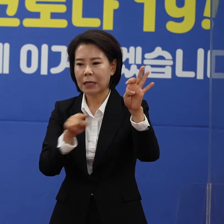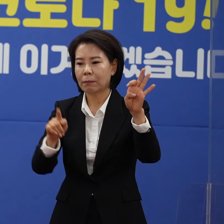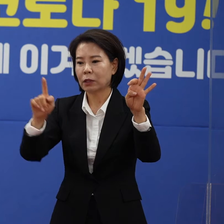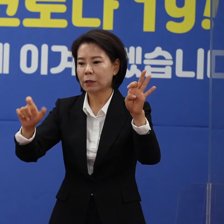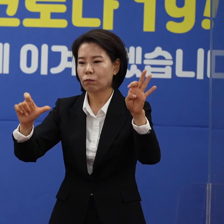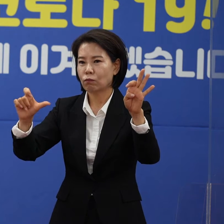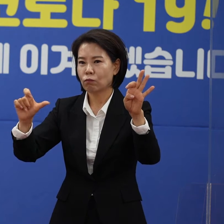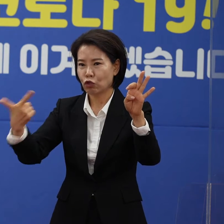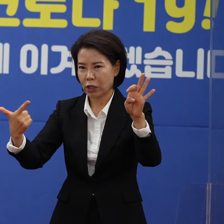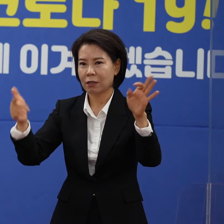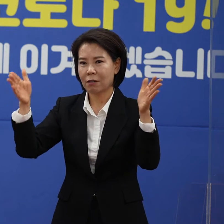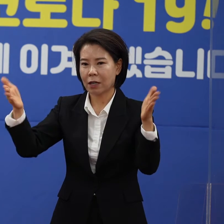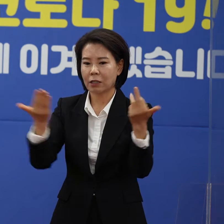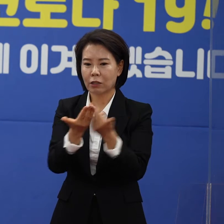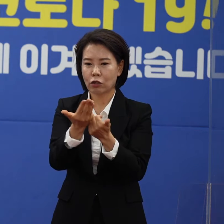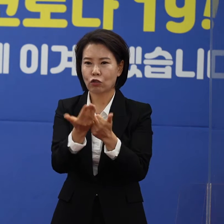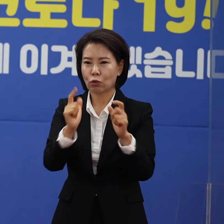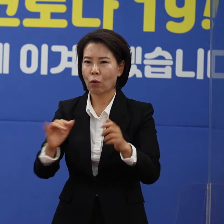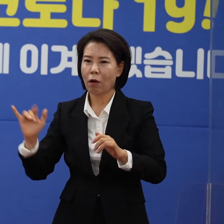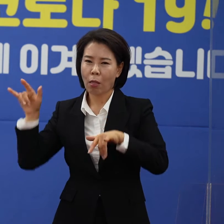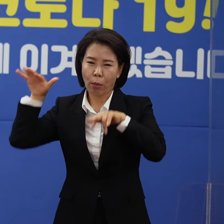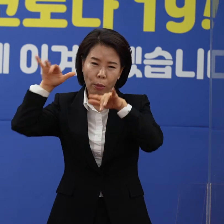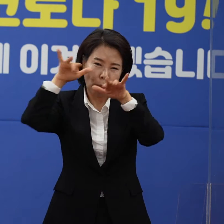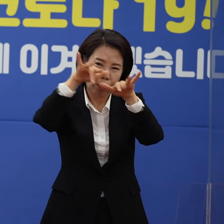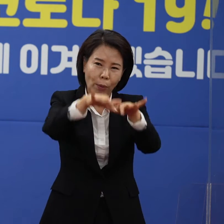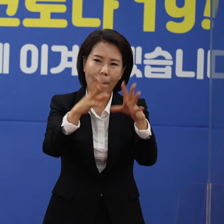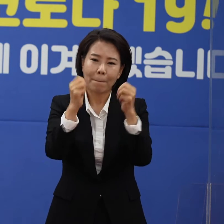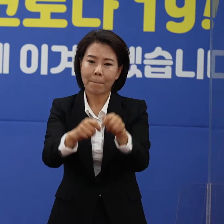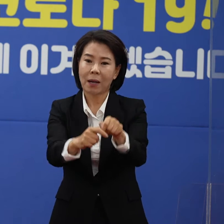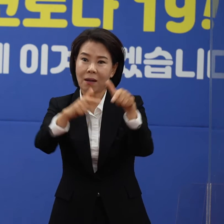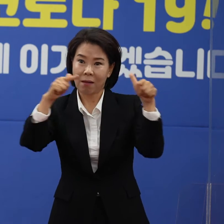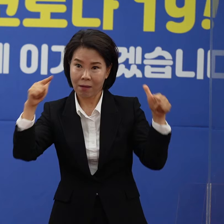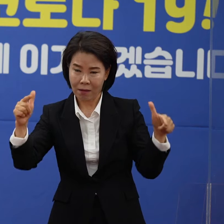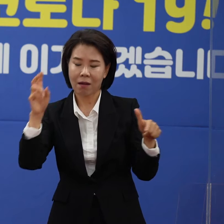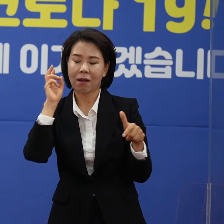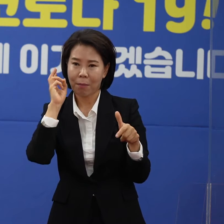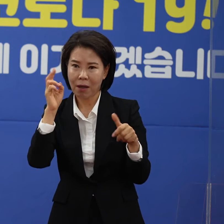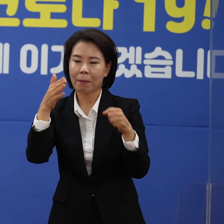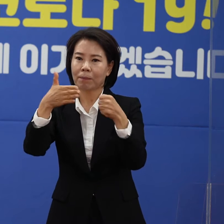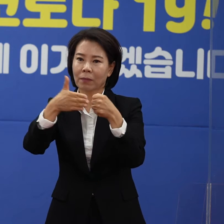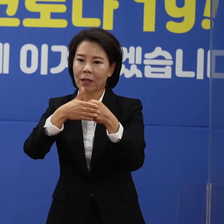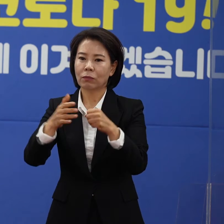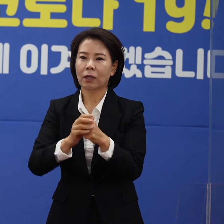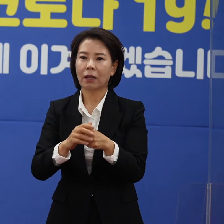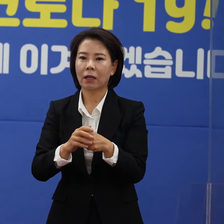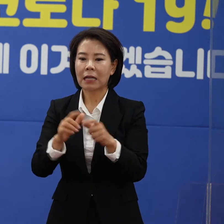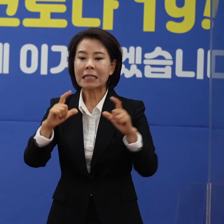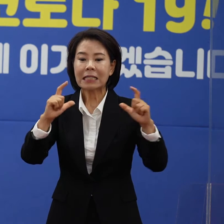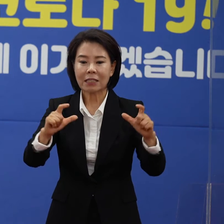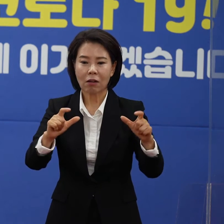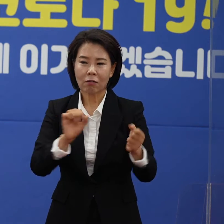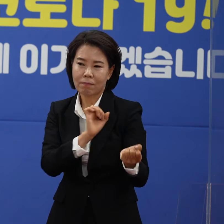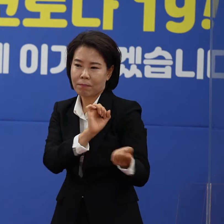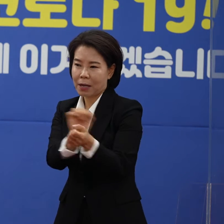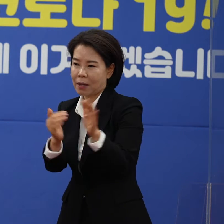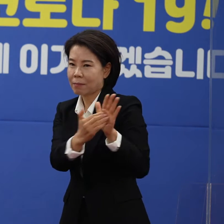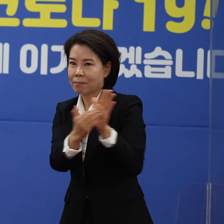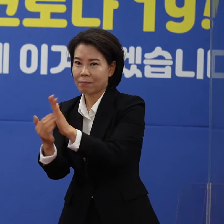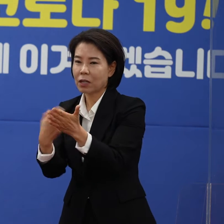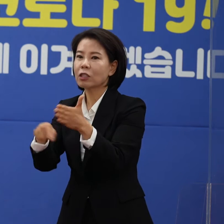16일까지 제주를 찾는 관광객이 급증할 것으로 예상됨에 따라 코로나19 지역 감염 차단을 위해